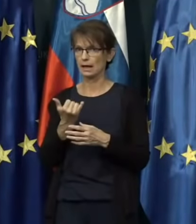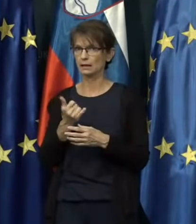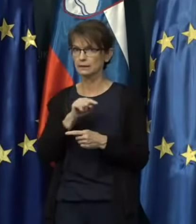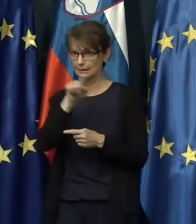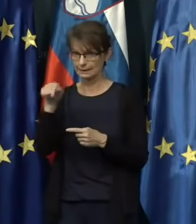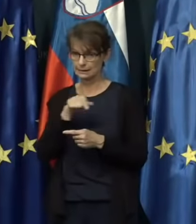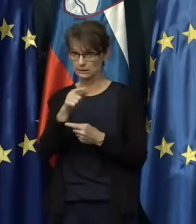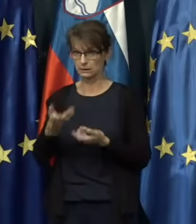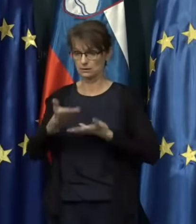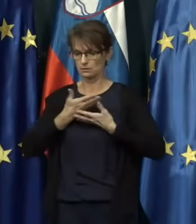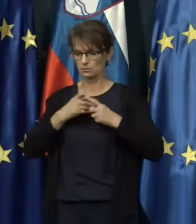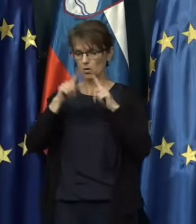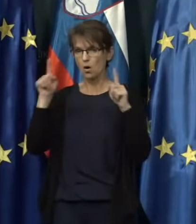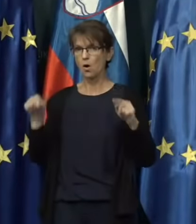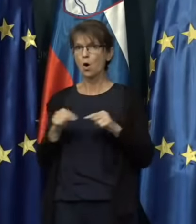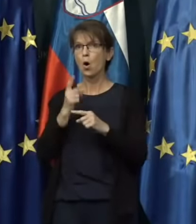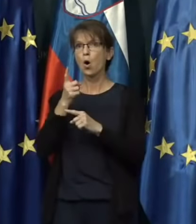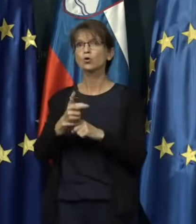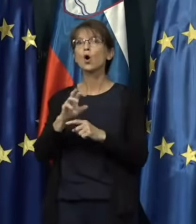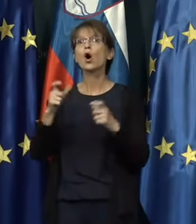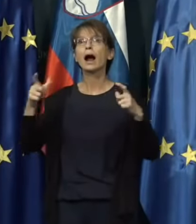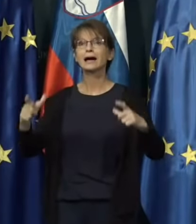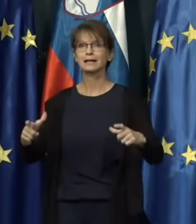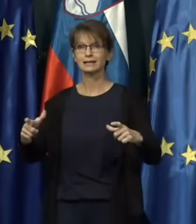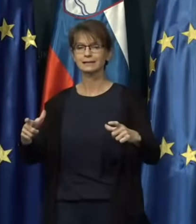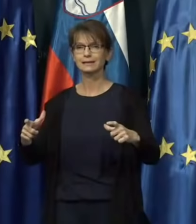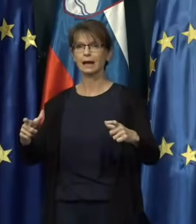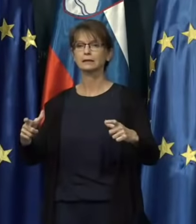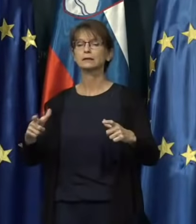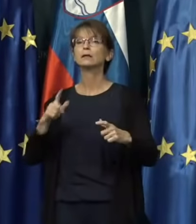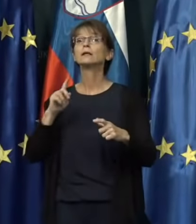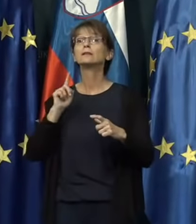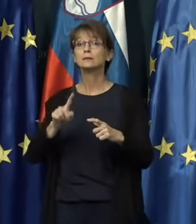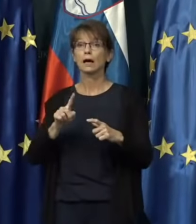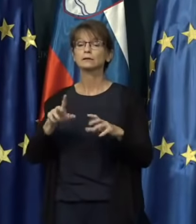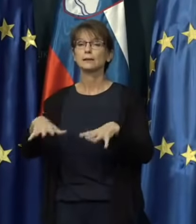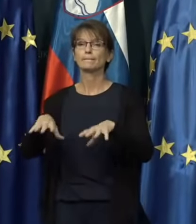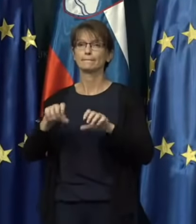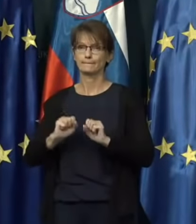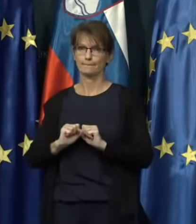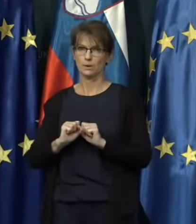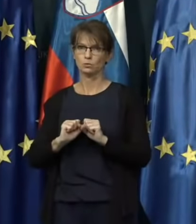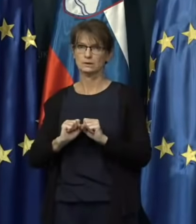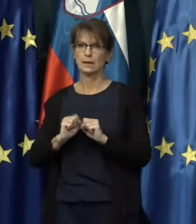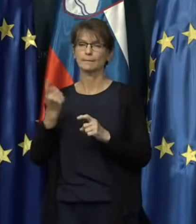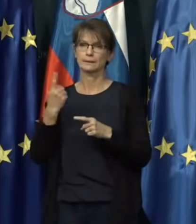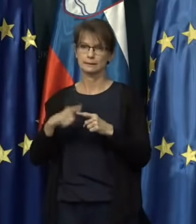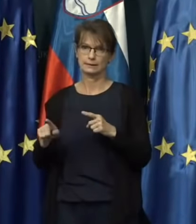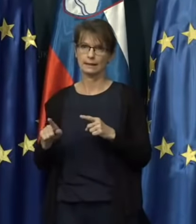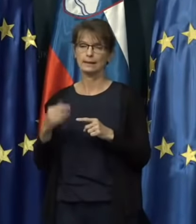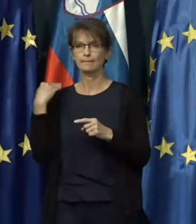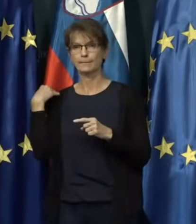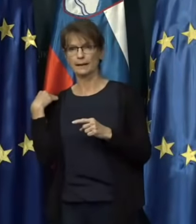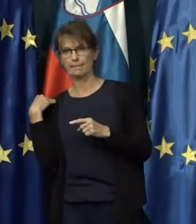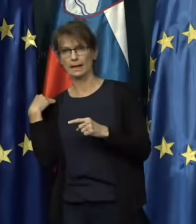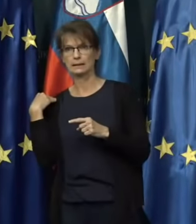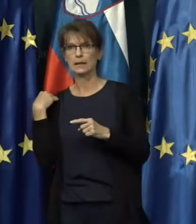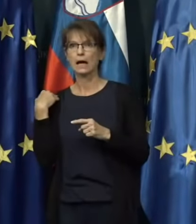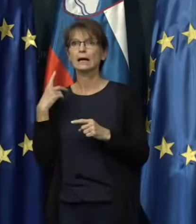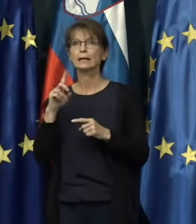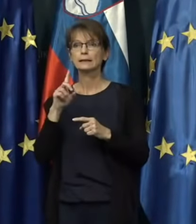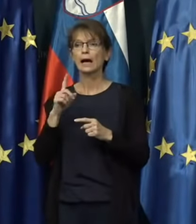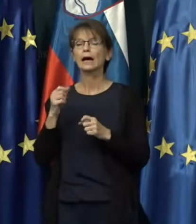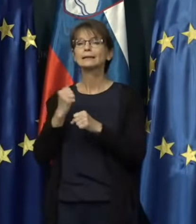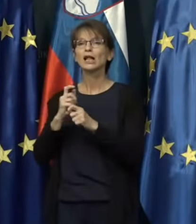ki so prejemniki odločbe o karanteni, prevzame del bremena oziroma, da se